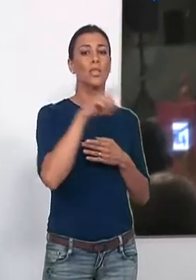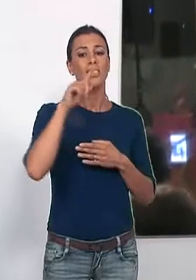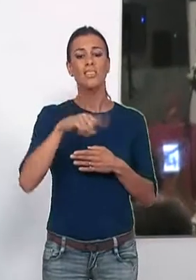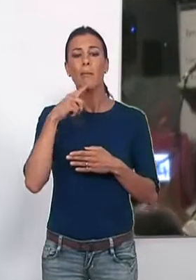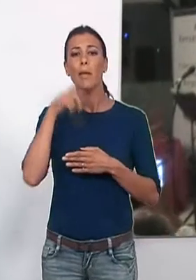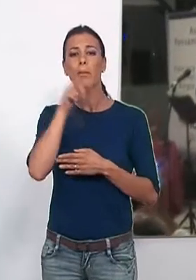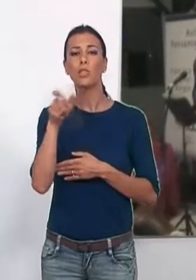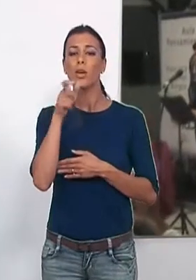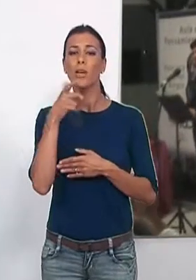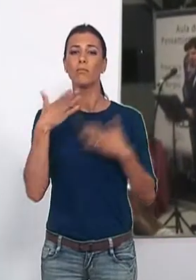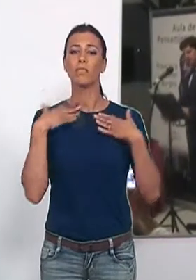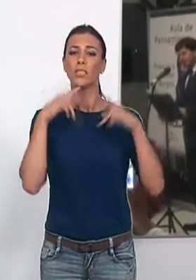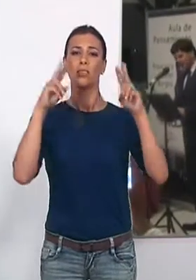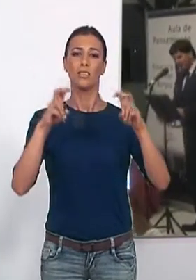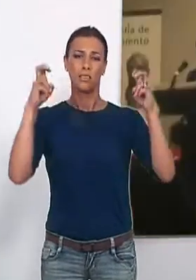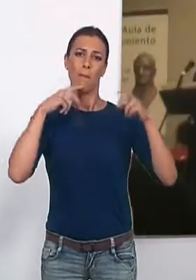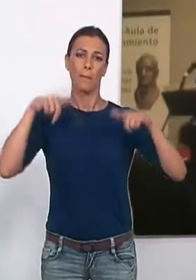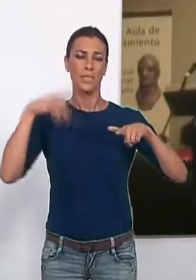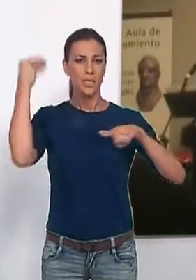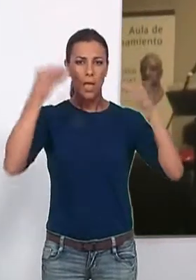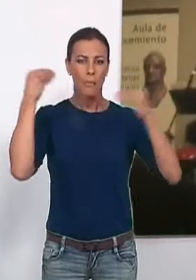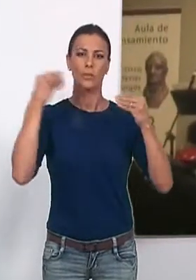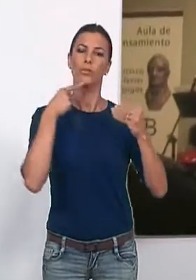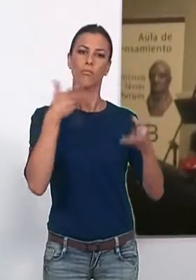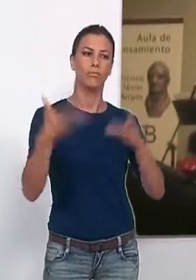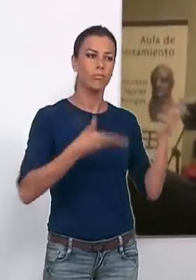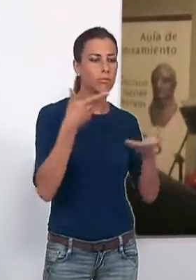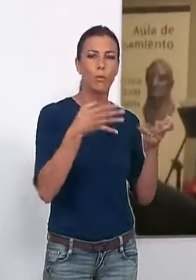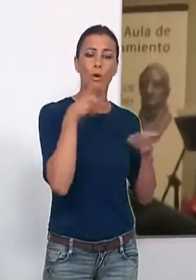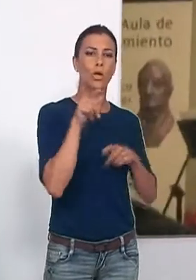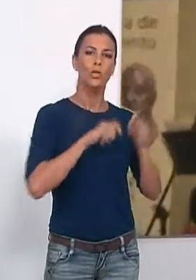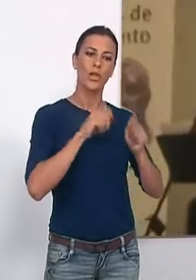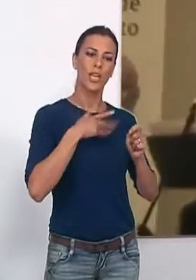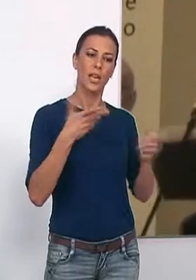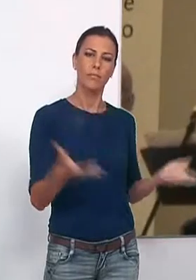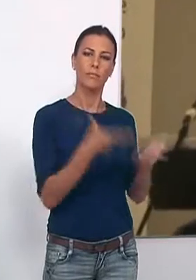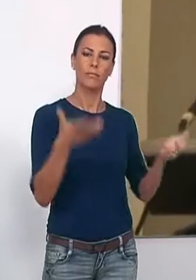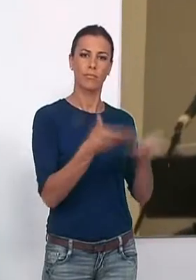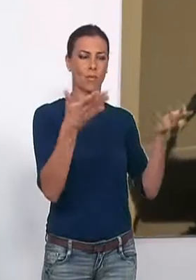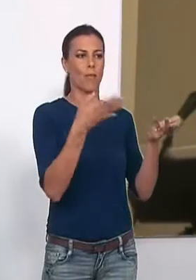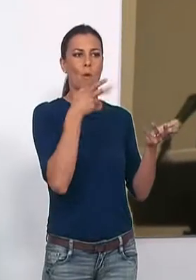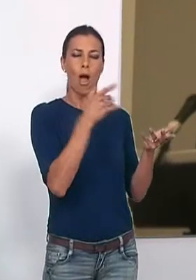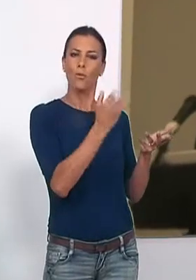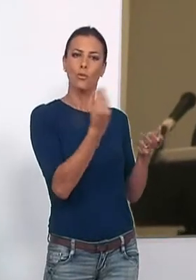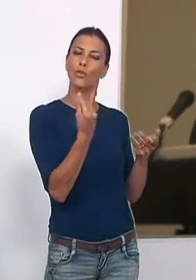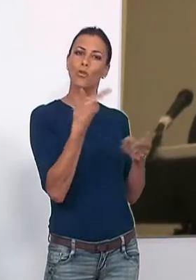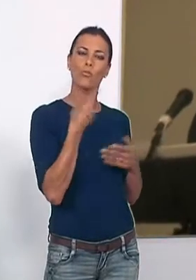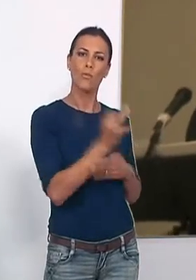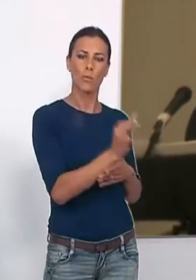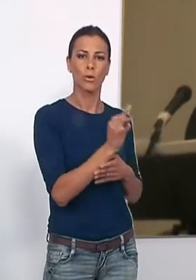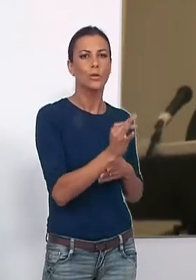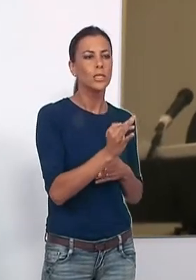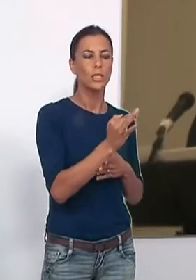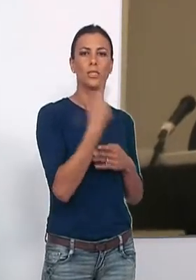miembro del aula de pensamiento, quien justificó la gran trayectoria del aula joven, asociación que aúna la cultura motereña con integrantes